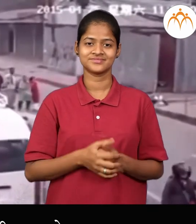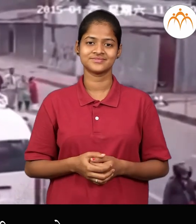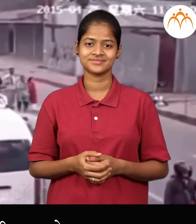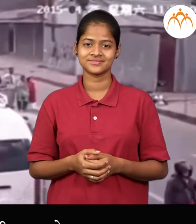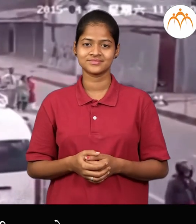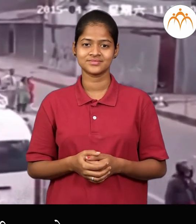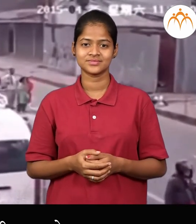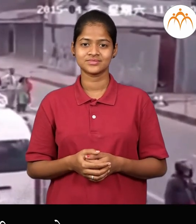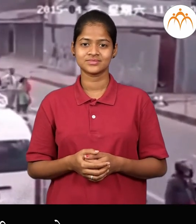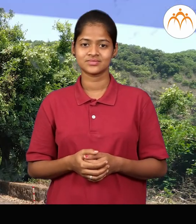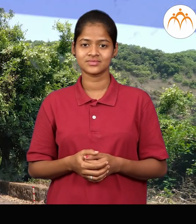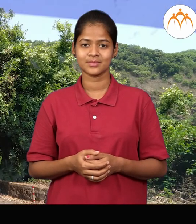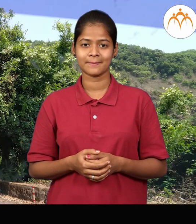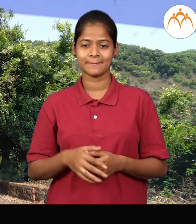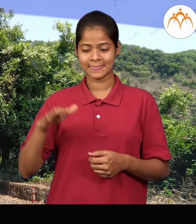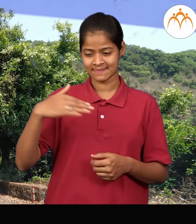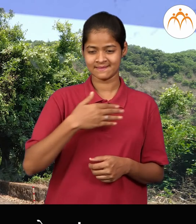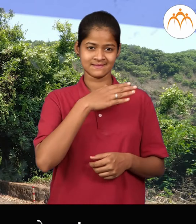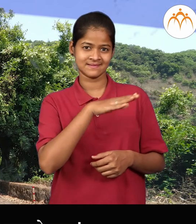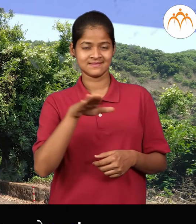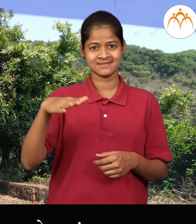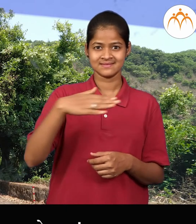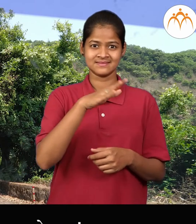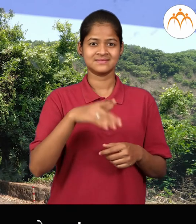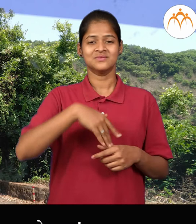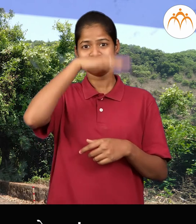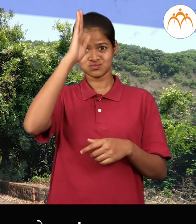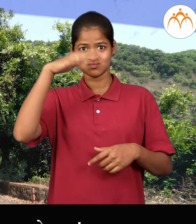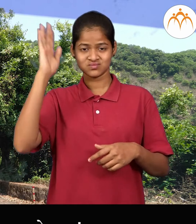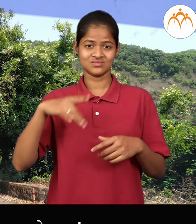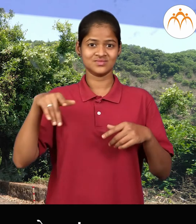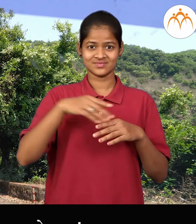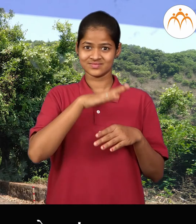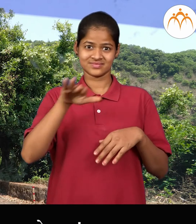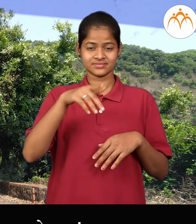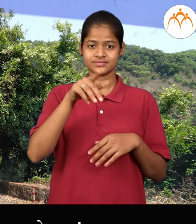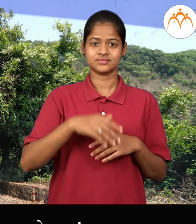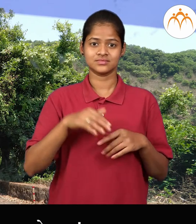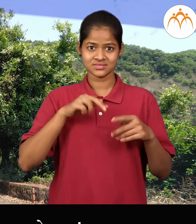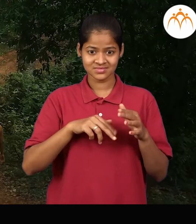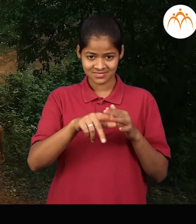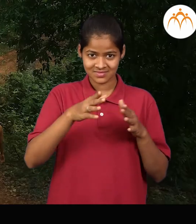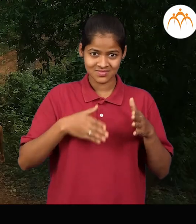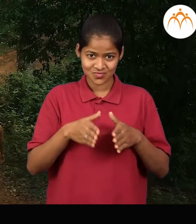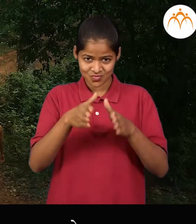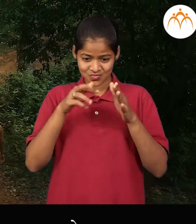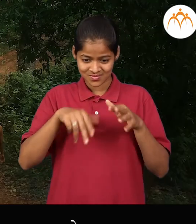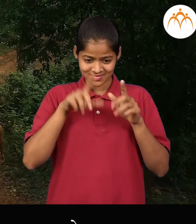जमीन हदरते, गाट, वर्णा वर्णाचा रस्ता मन जे गाट, पाईवाट, पाईवाट